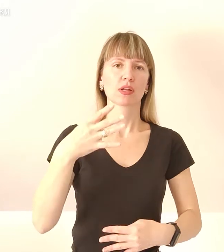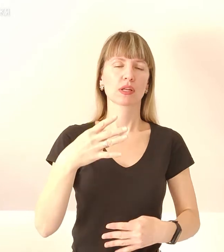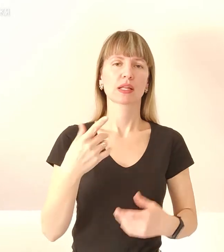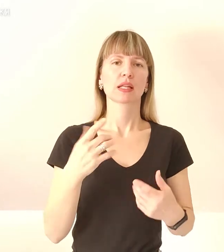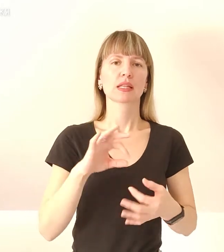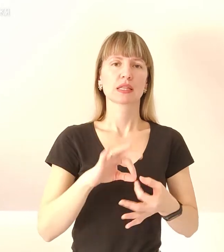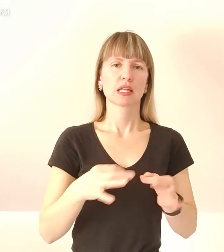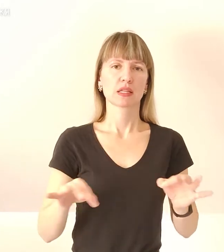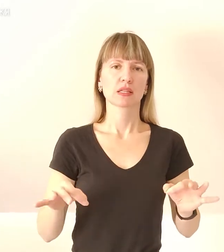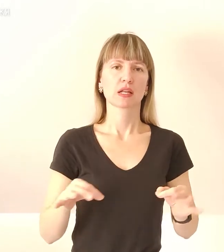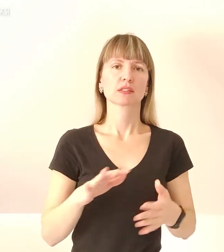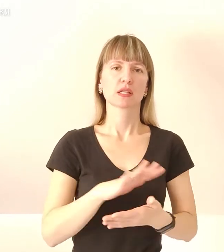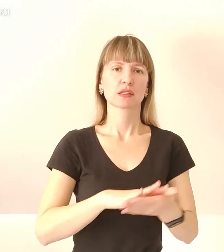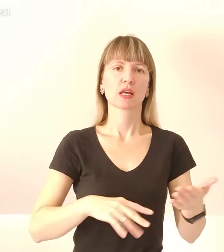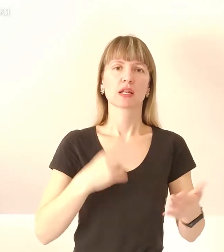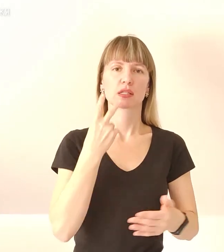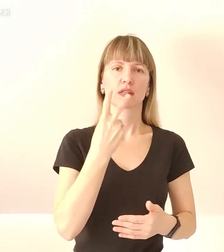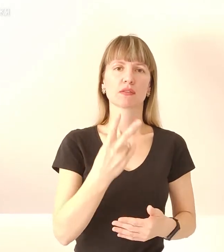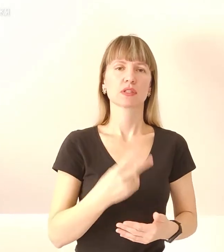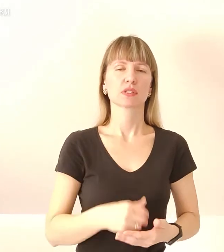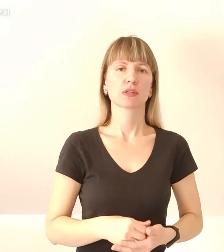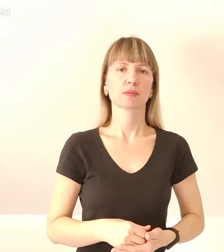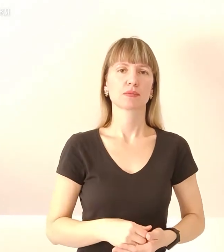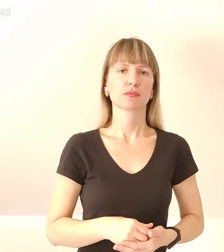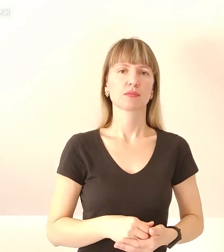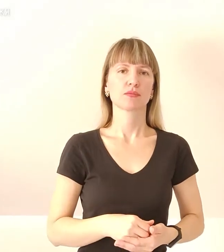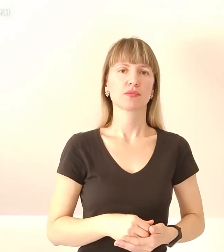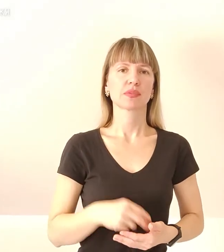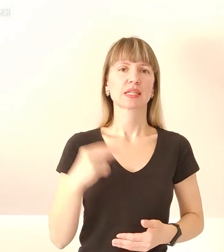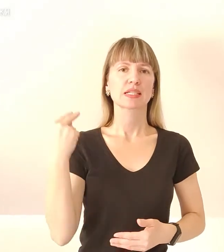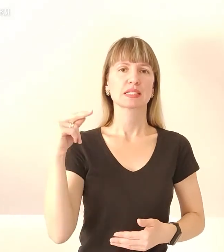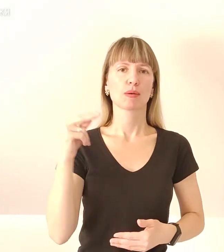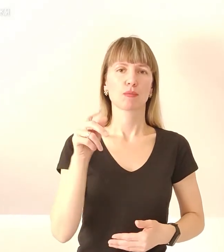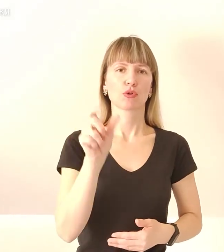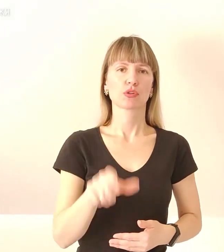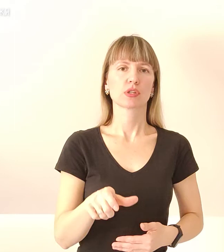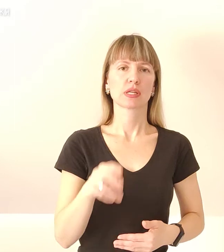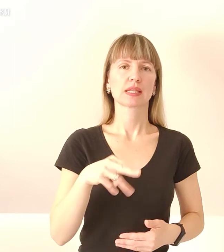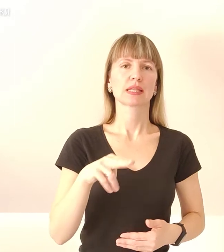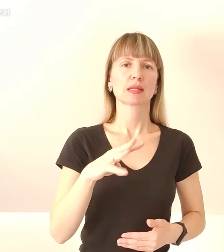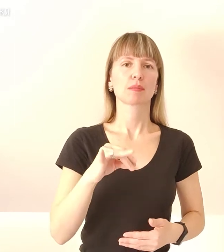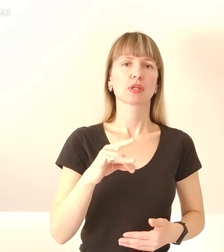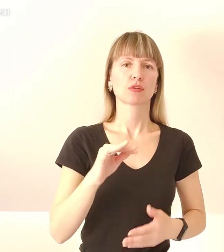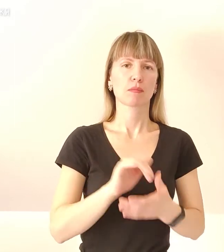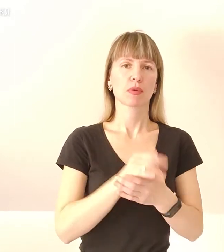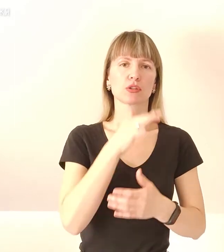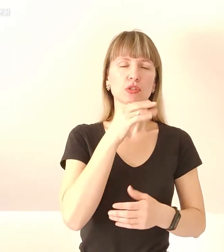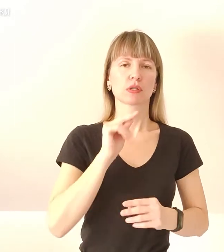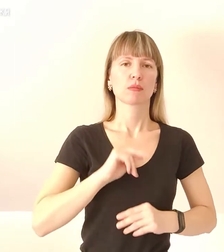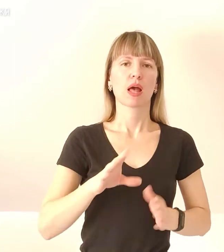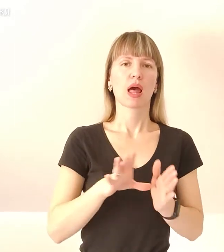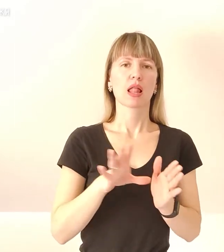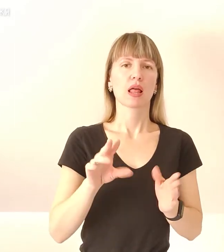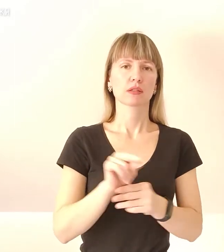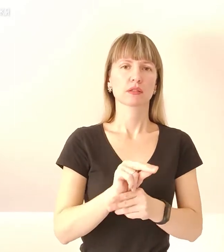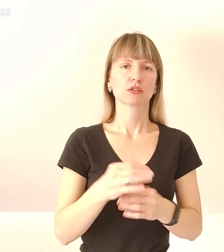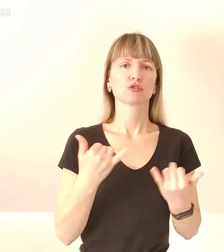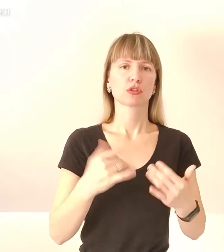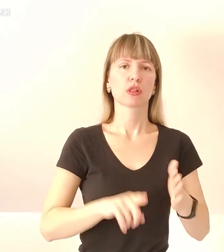Детальніше – далі у сюжеті. Запоріжжець Дмитро в мирний час працював електрикою. Зараз коржав волонтери темпи.